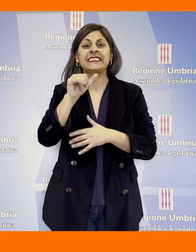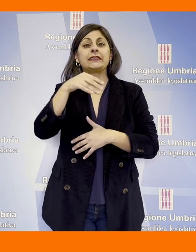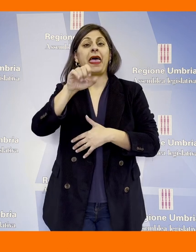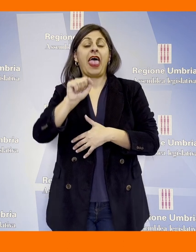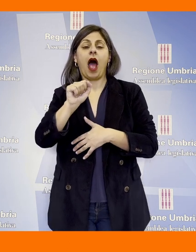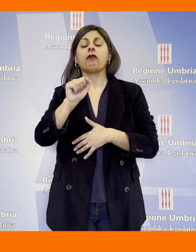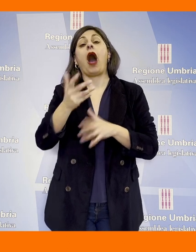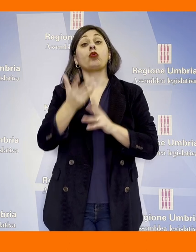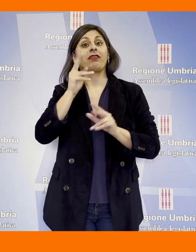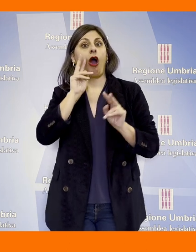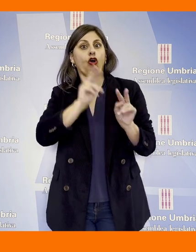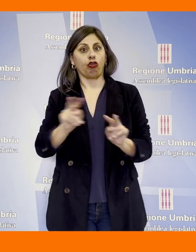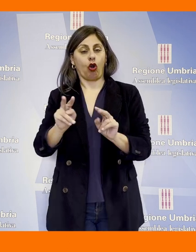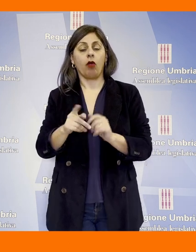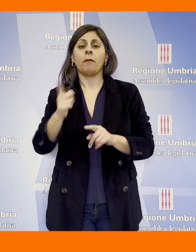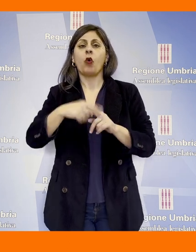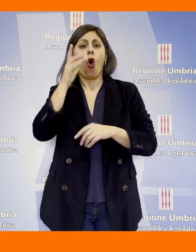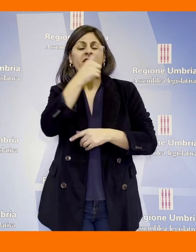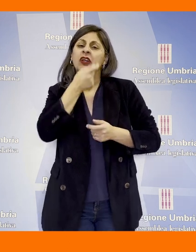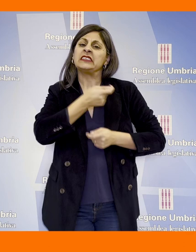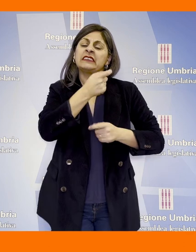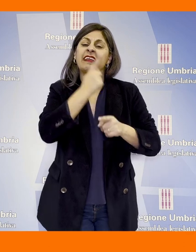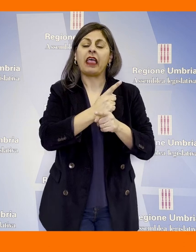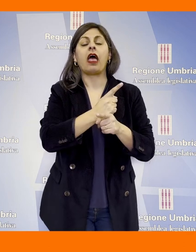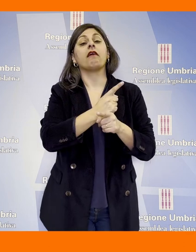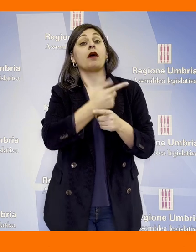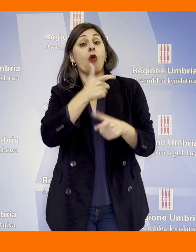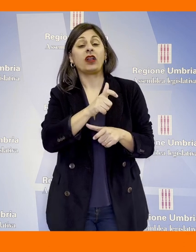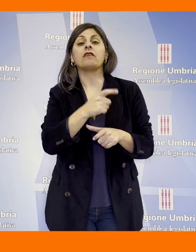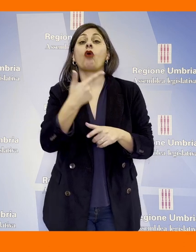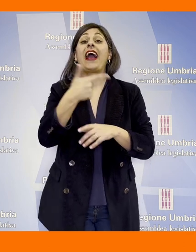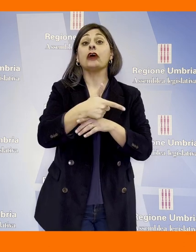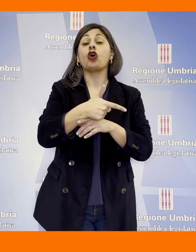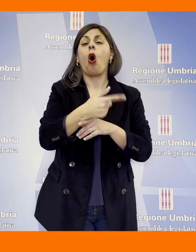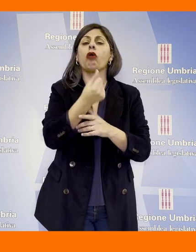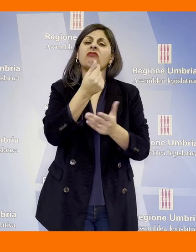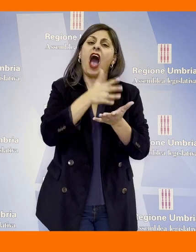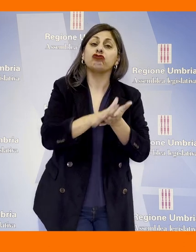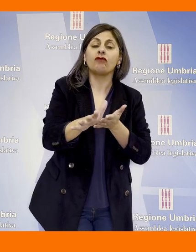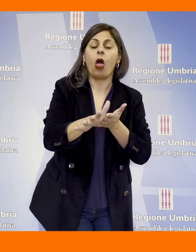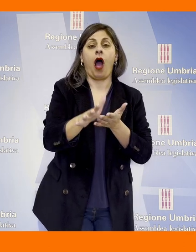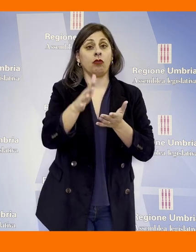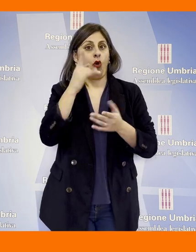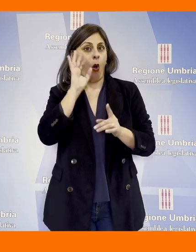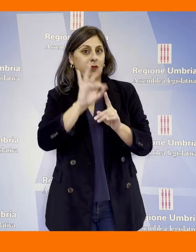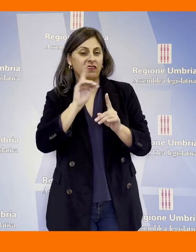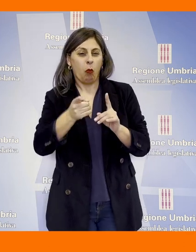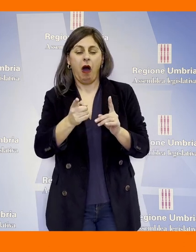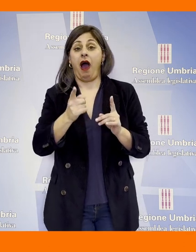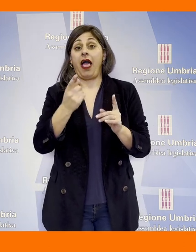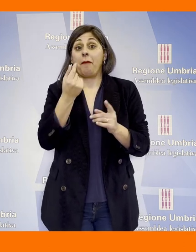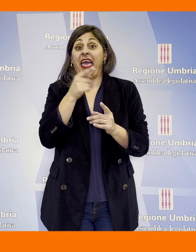Ismea. Sollecitare il Governo nazionale affinché garantisca il mantenimento del gasolio agevolato promuovendo politiche volte al